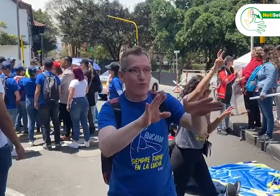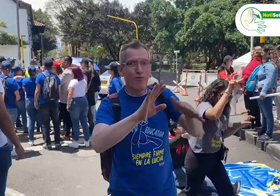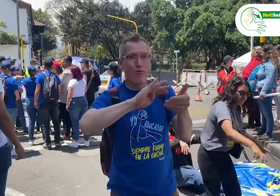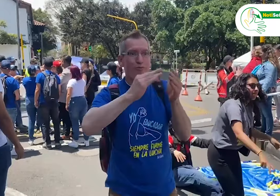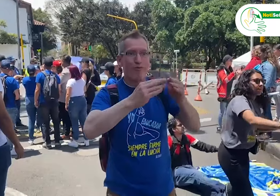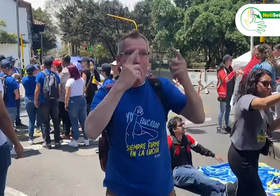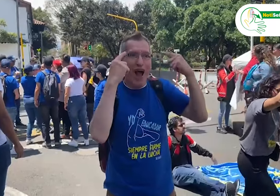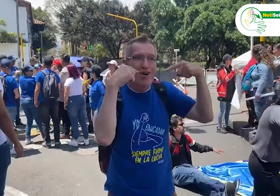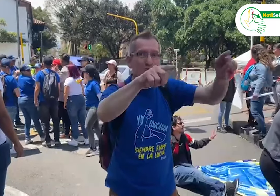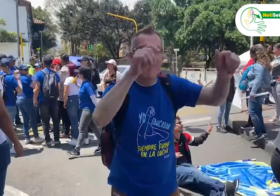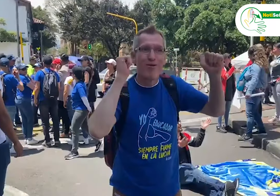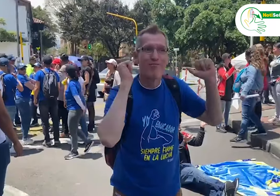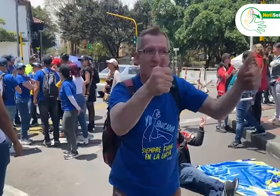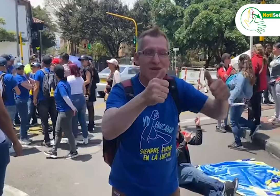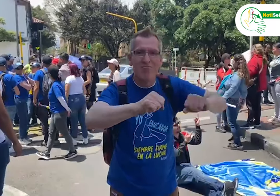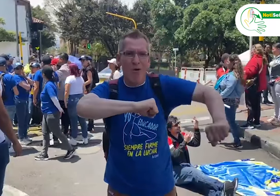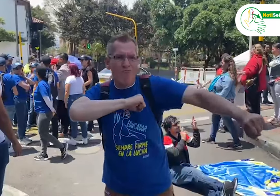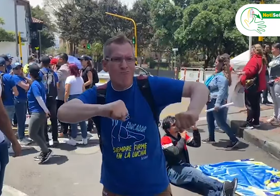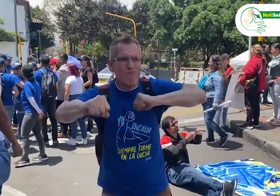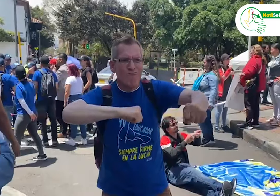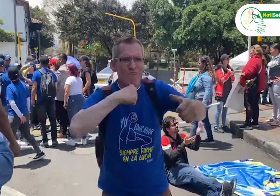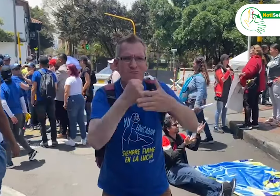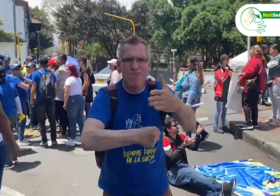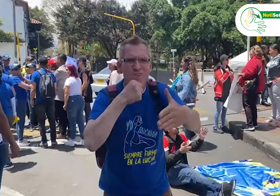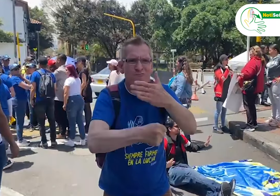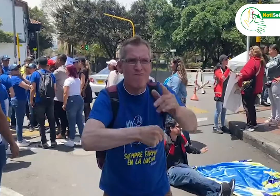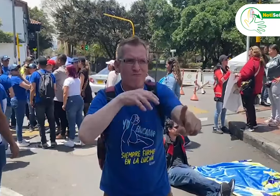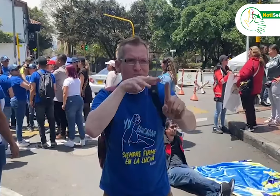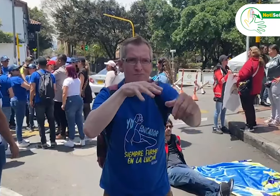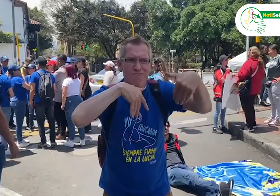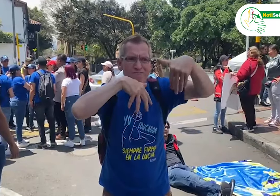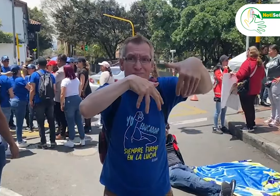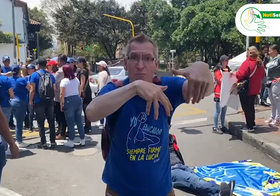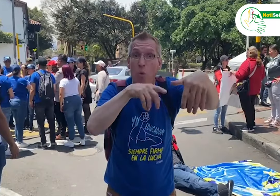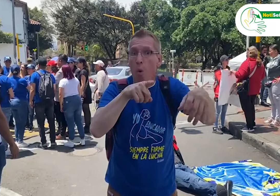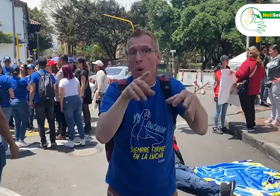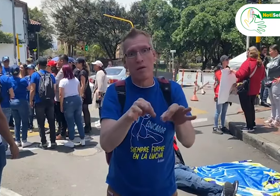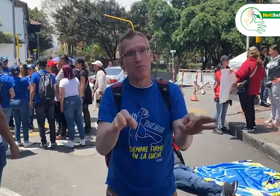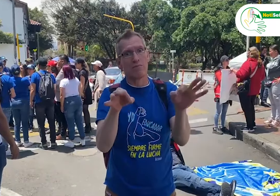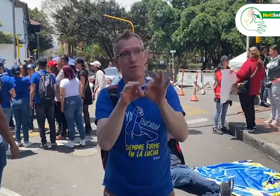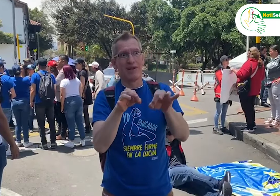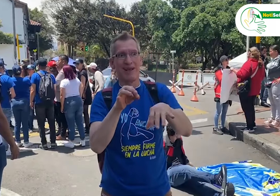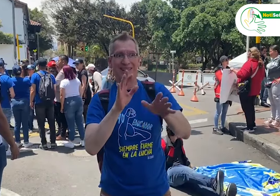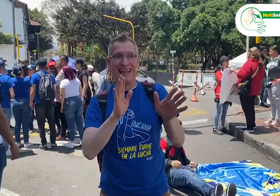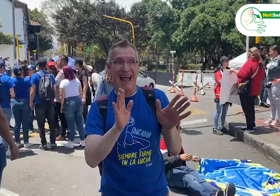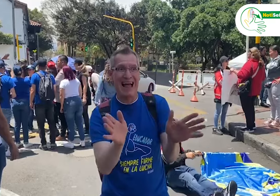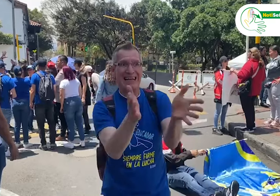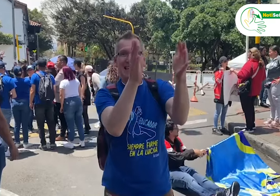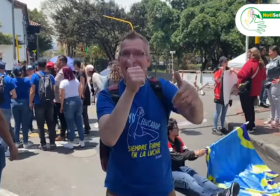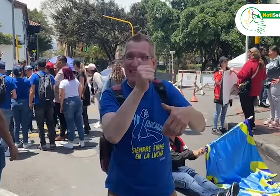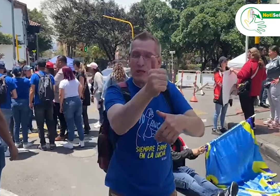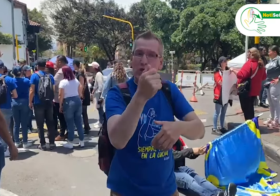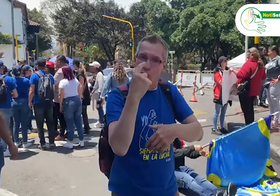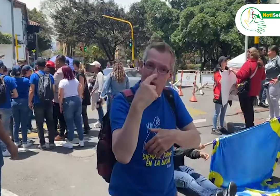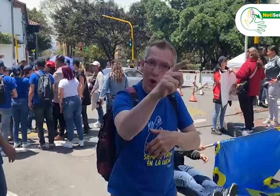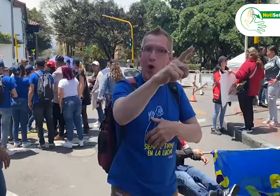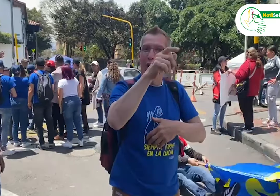de incidencia de este plantón. Además, que es de gran importancia que sea la misma comunidad sorda la gestora. Y claro, desde